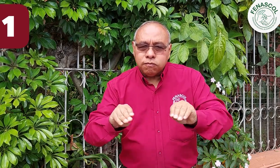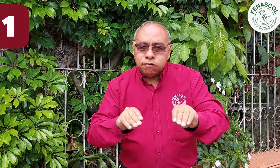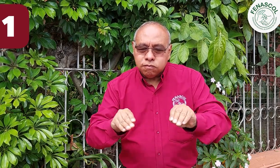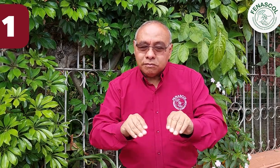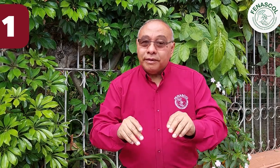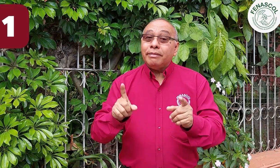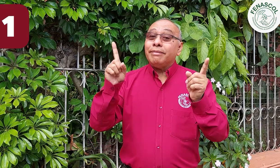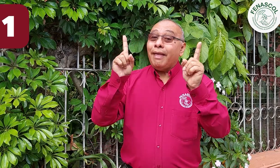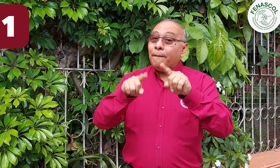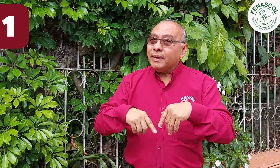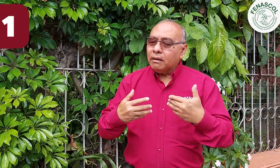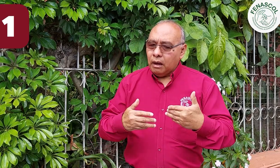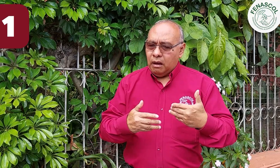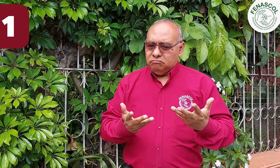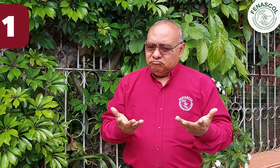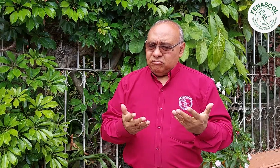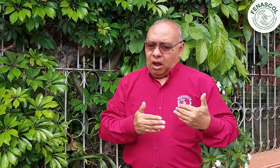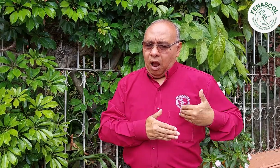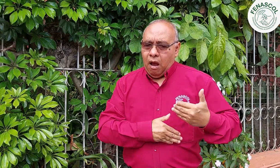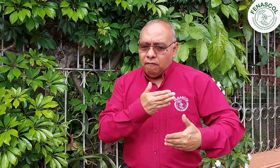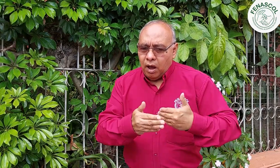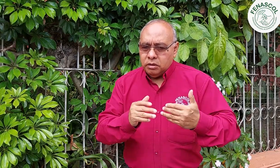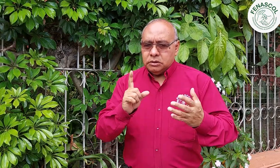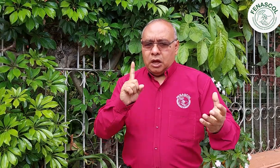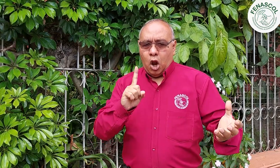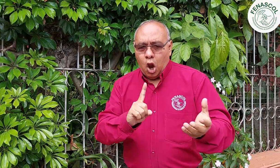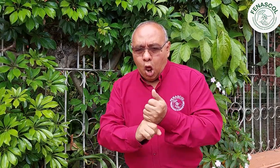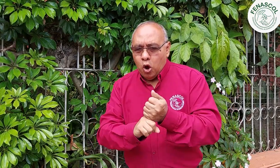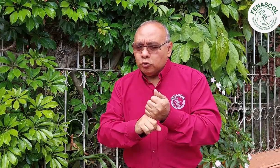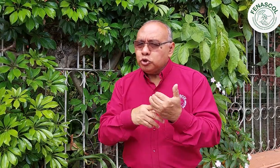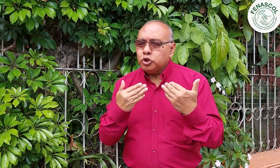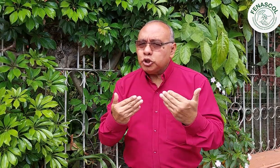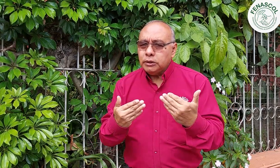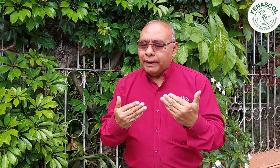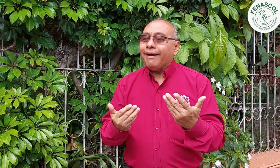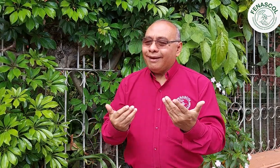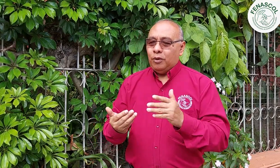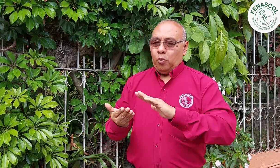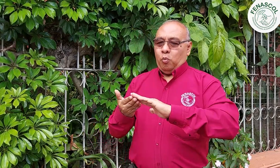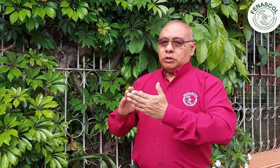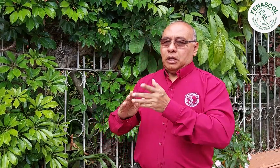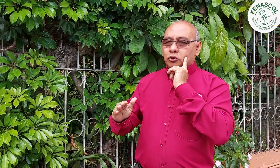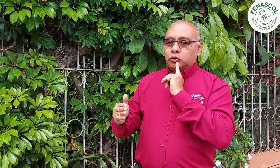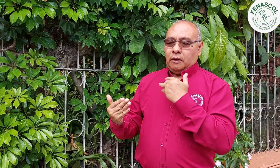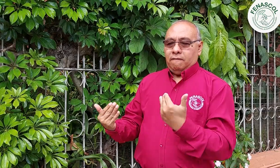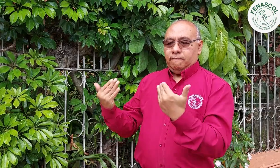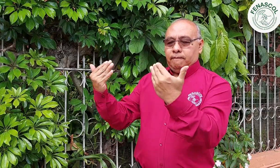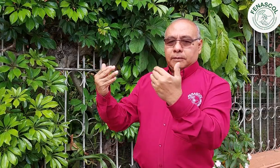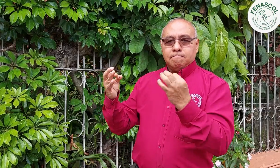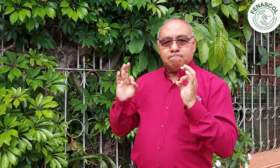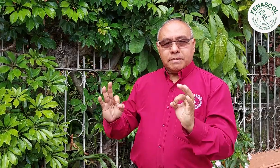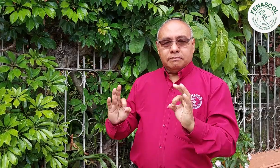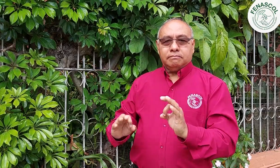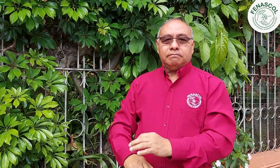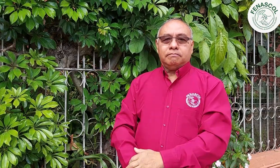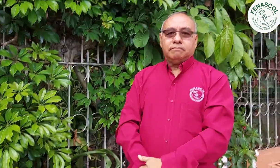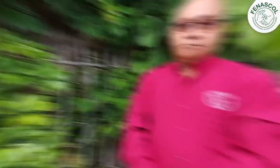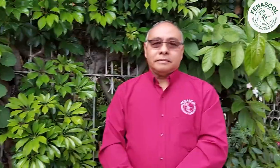formación, destacando principalmente los avances, logros e impactos reflejados en la comunidad y quienes se han beneficiado de estas acciones de